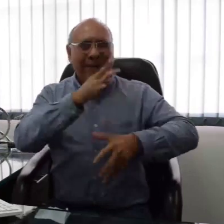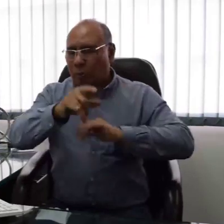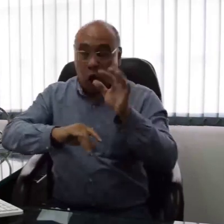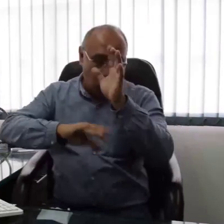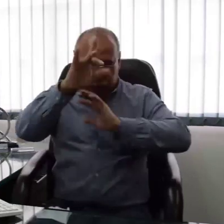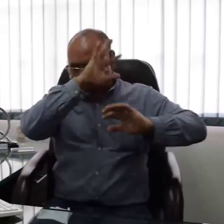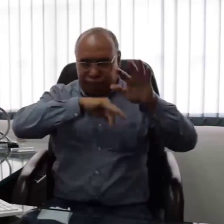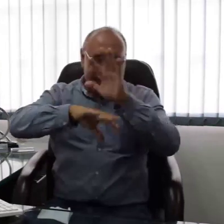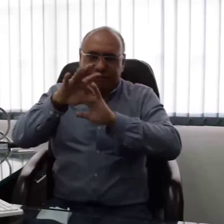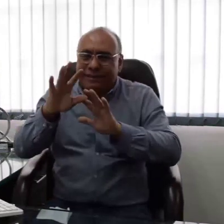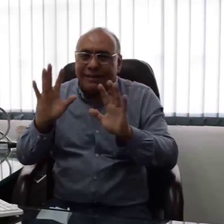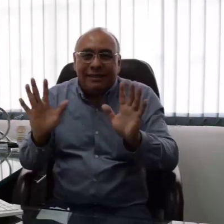Esto no es adecuado.